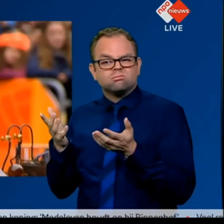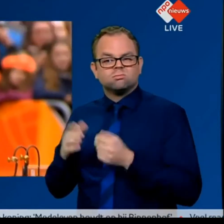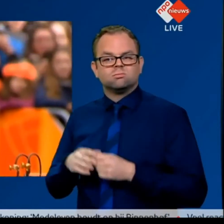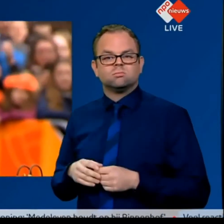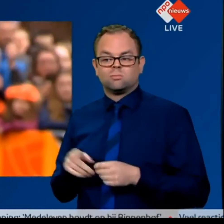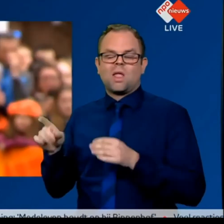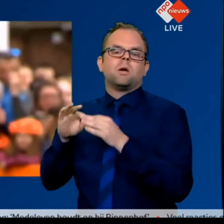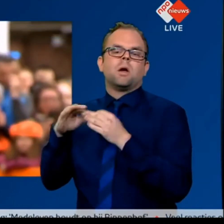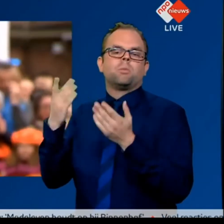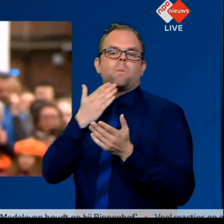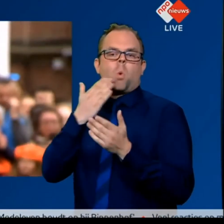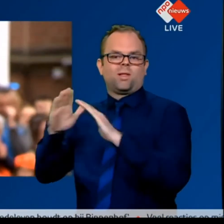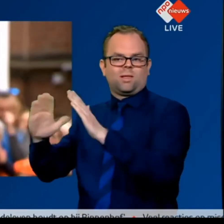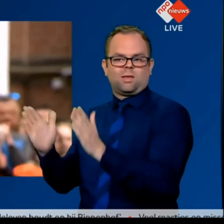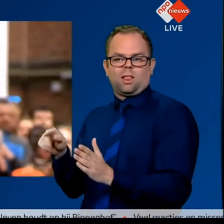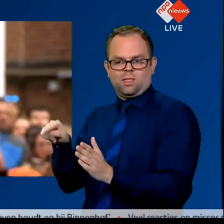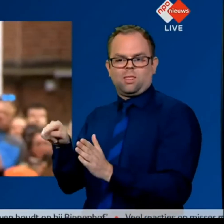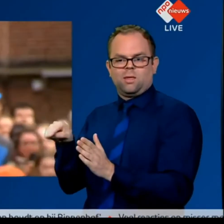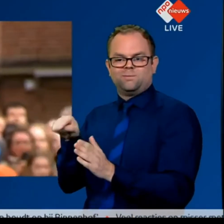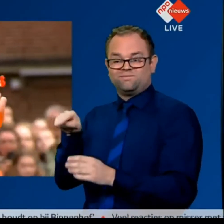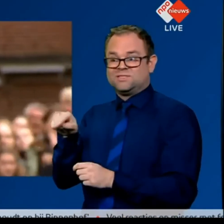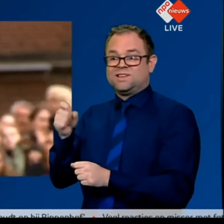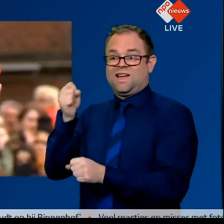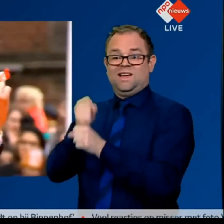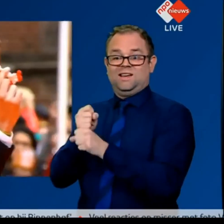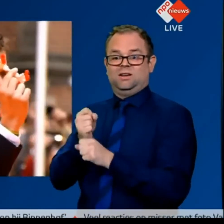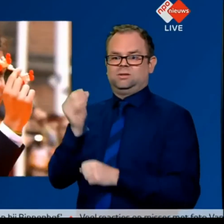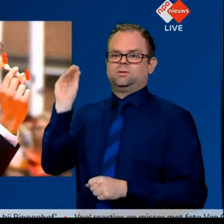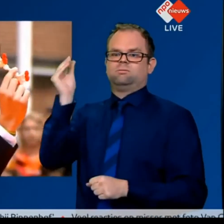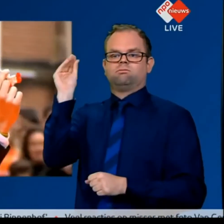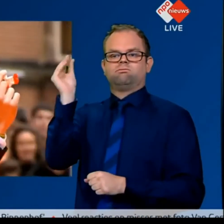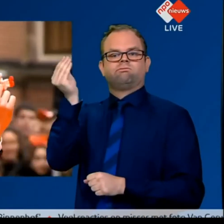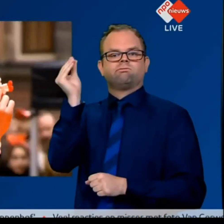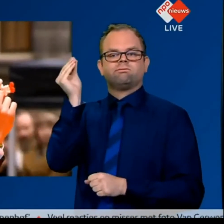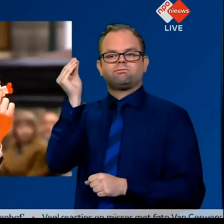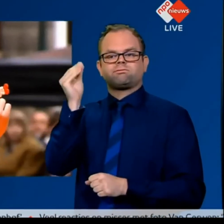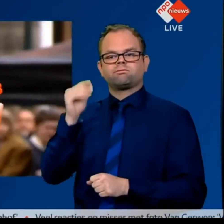echt is deze auto nog een miljard keer kleiner.